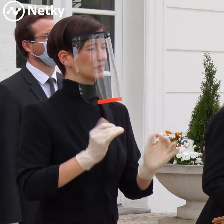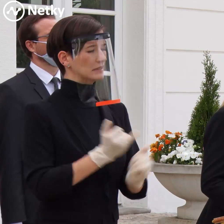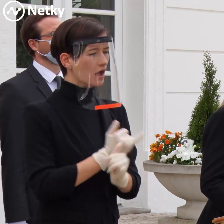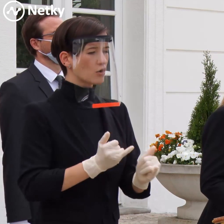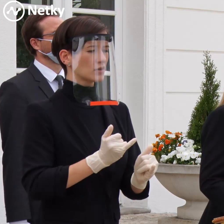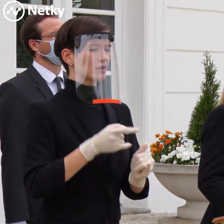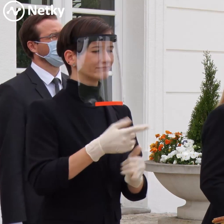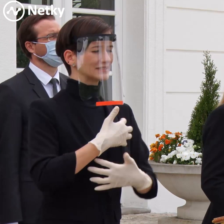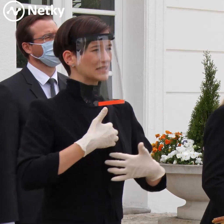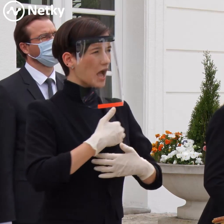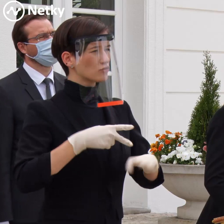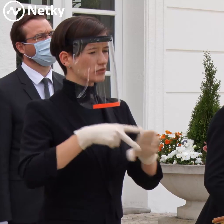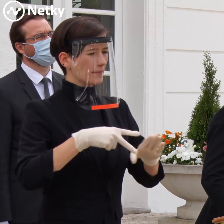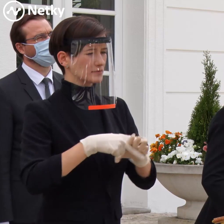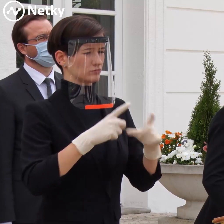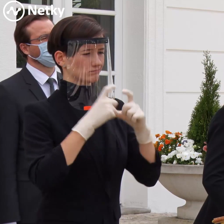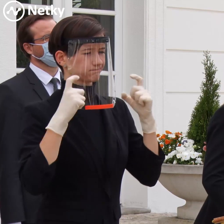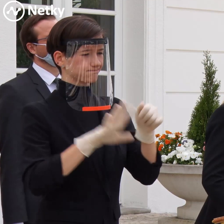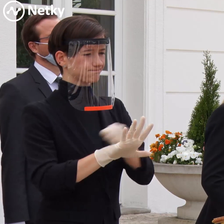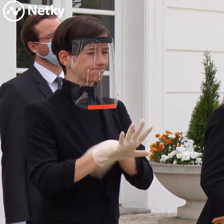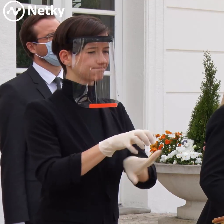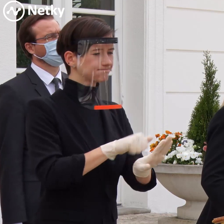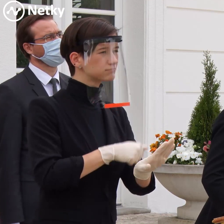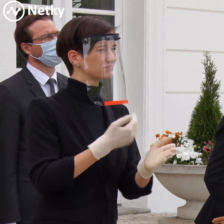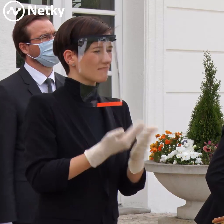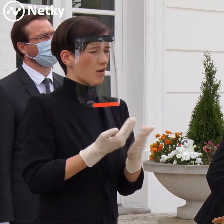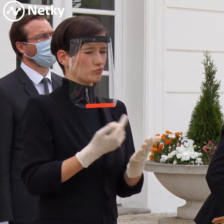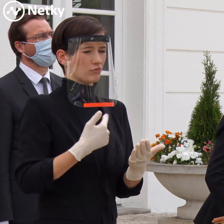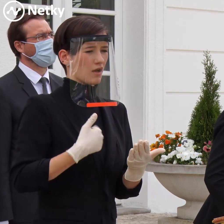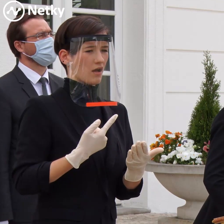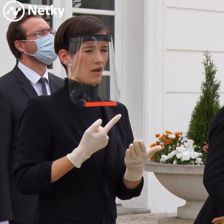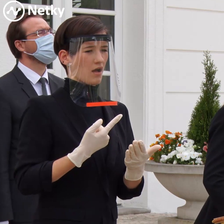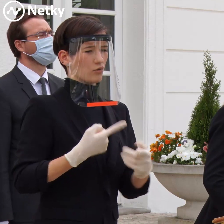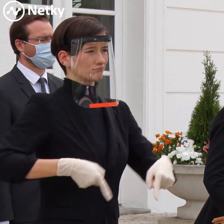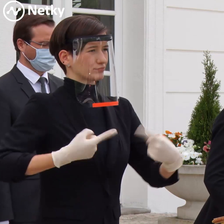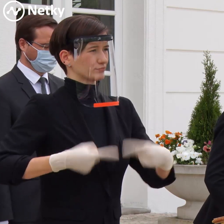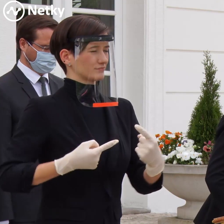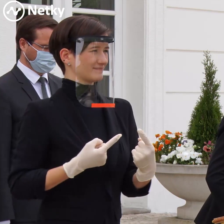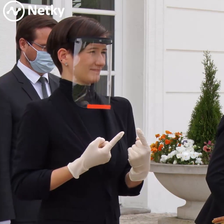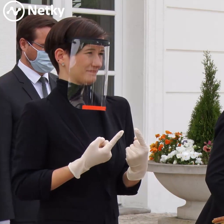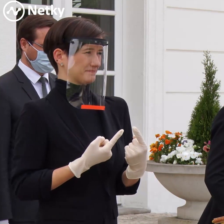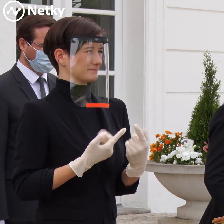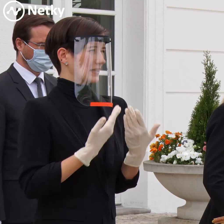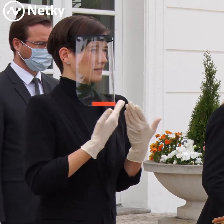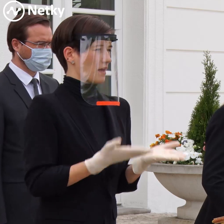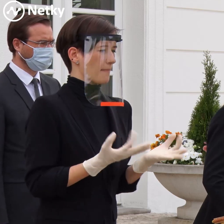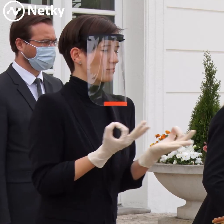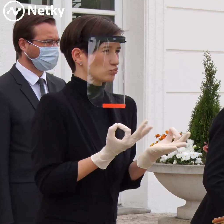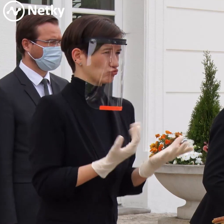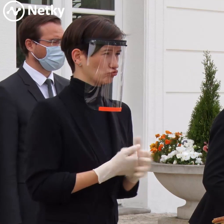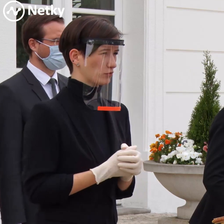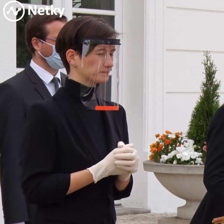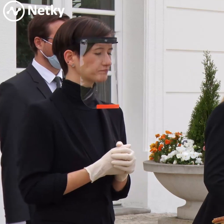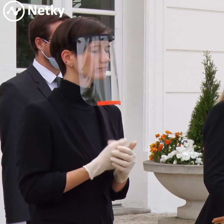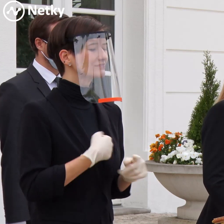Ďakujem. Nemám dôvod v tomto zmysle im ako keby nič vytknúť. Nemôžem konštatovať nejakú nedostatočnosť. To, kde trošku